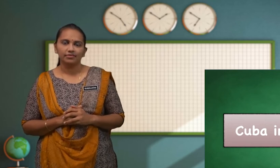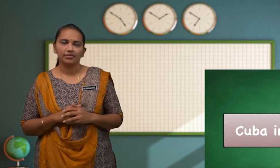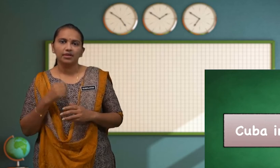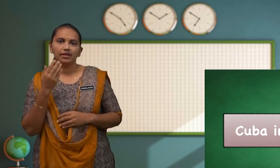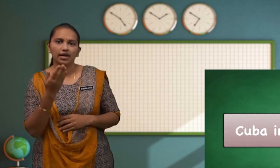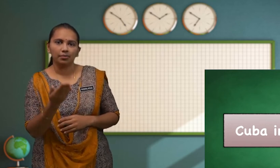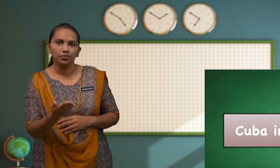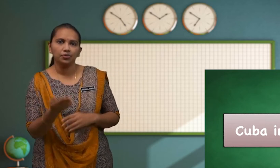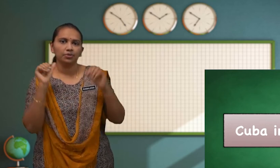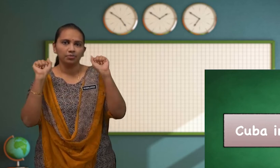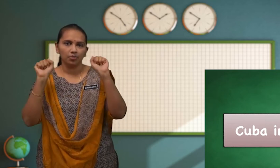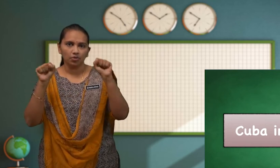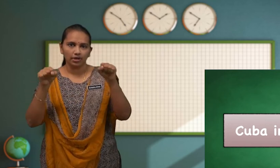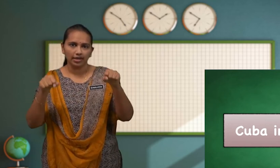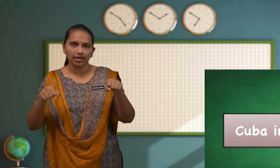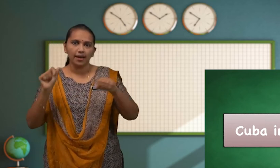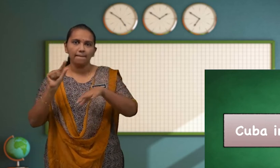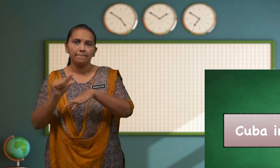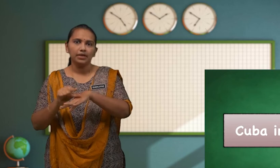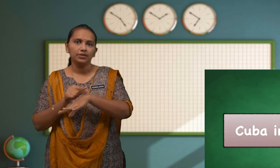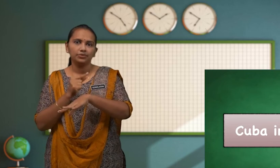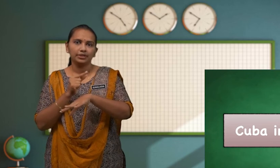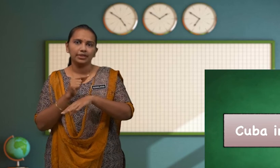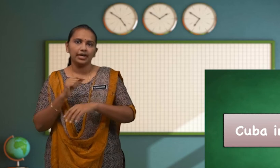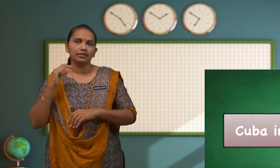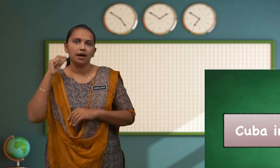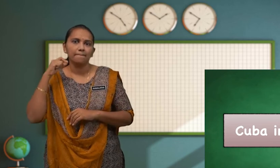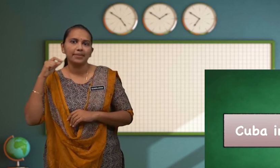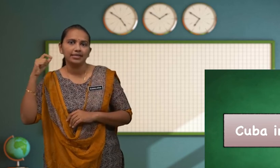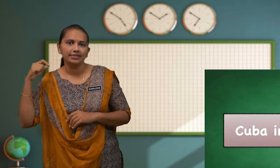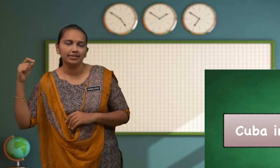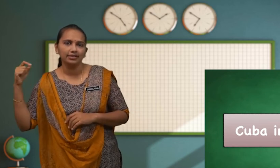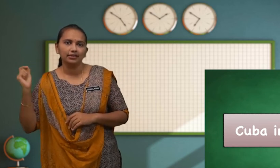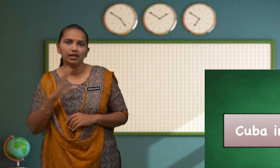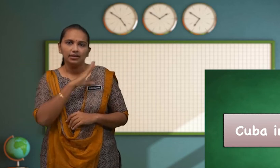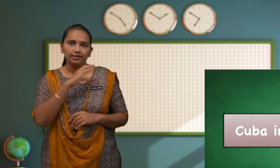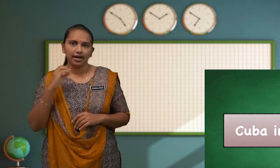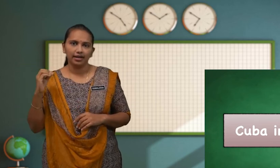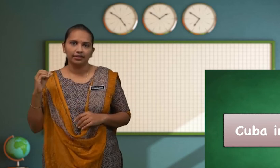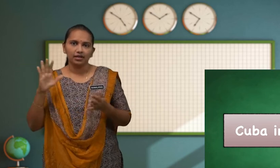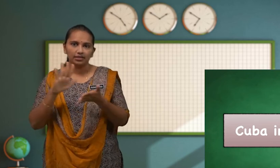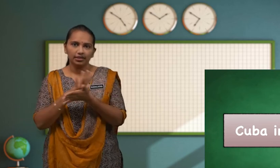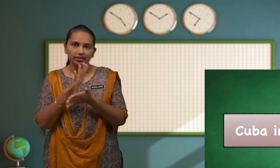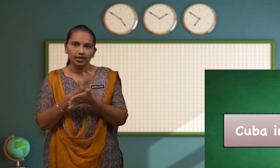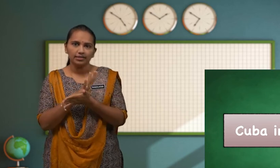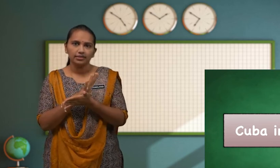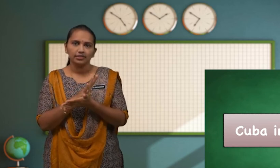Kamu Kamu Boleh Menggunakan Pencil Dan Kertas